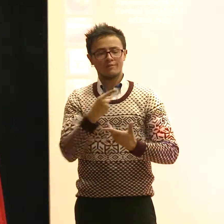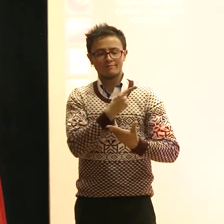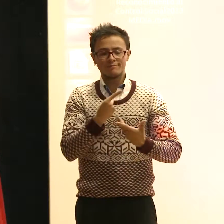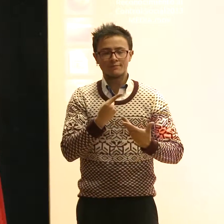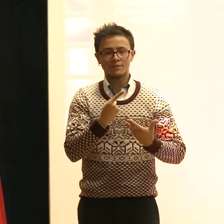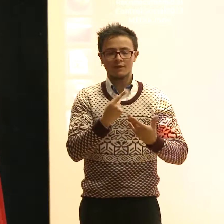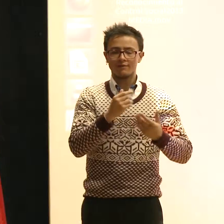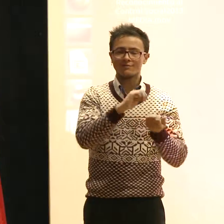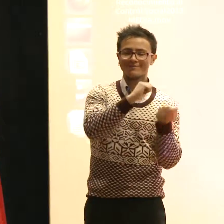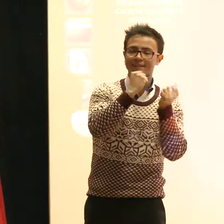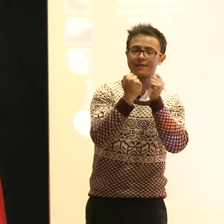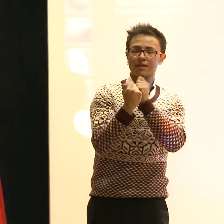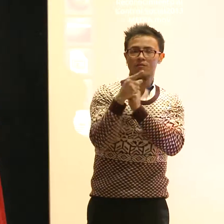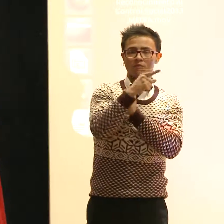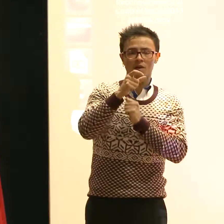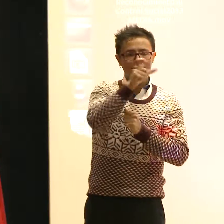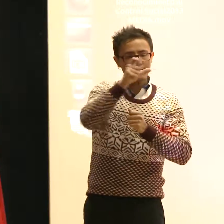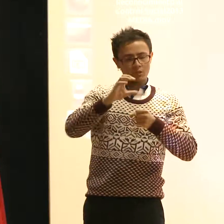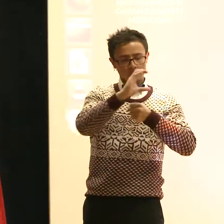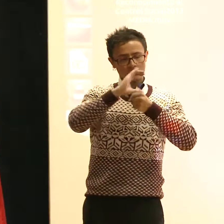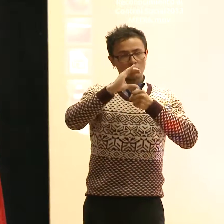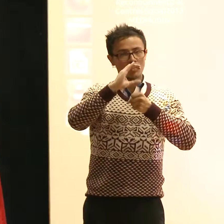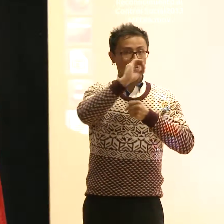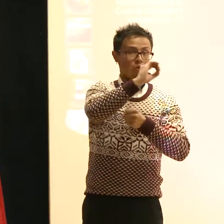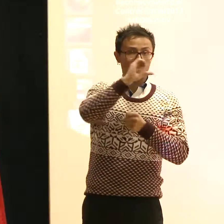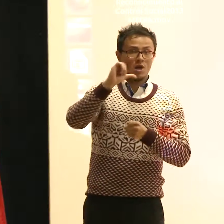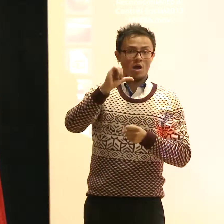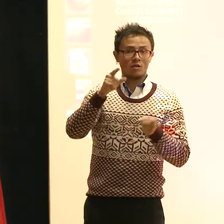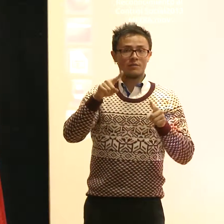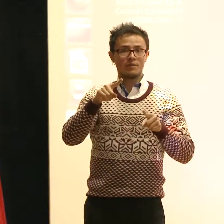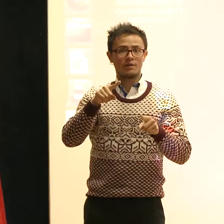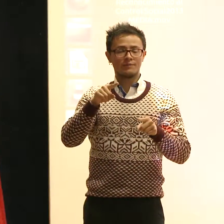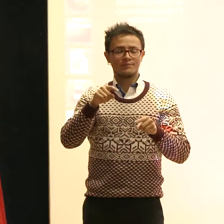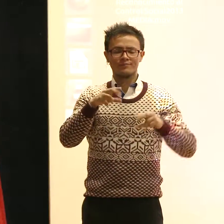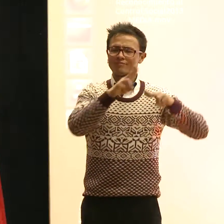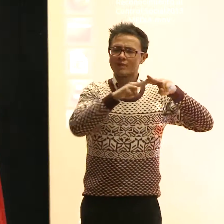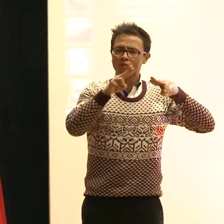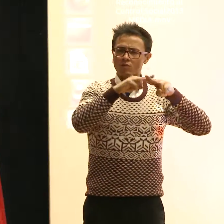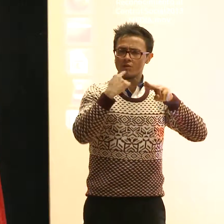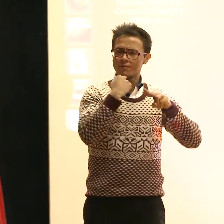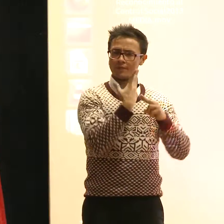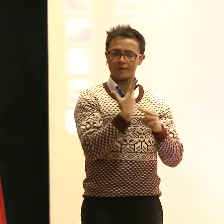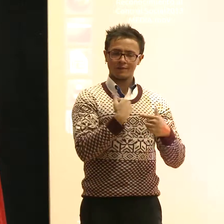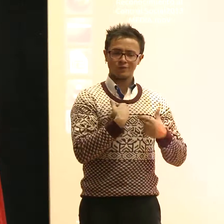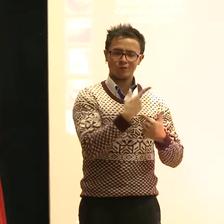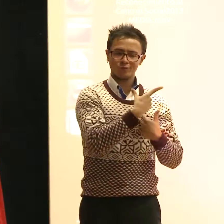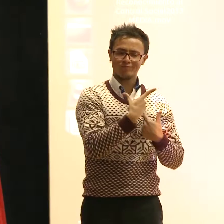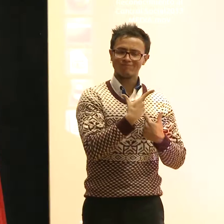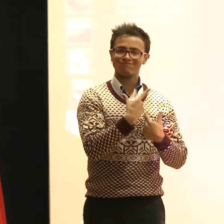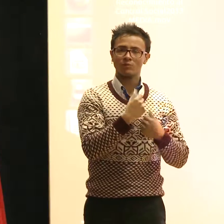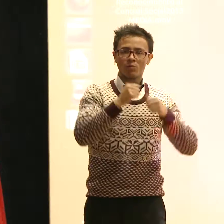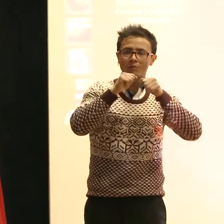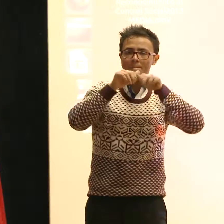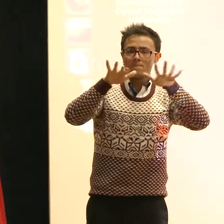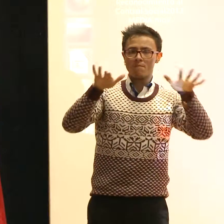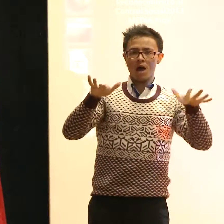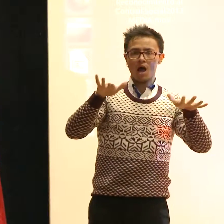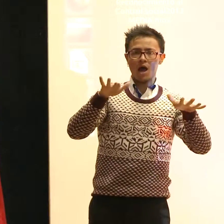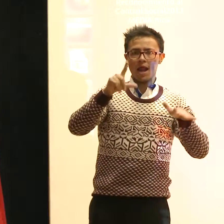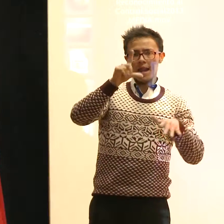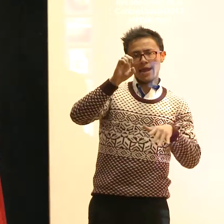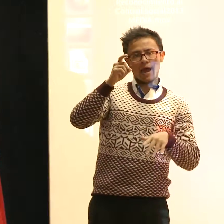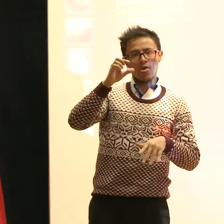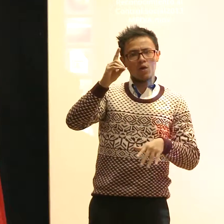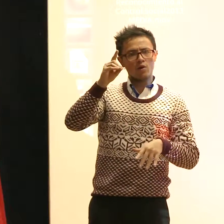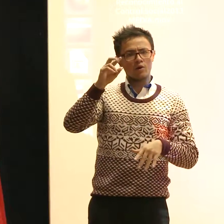convierte en ciudadanos y ciudadanos. Naturalmente no en la expresión legal, la